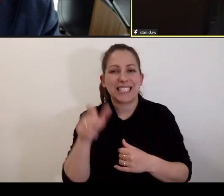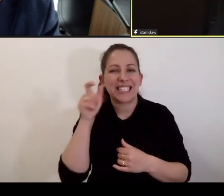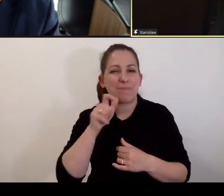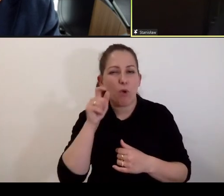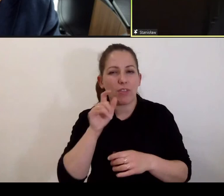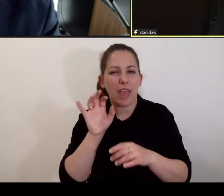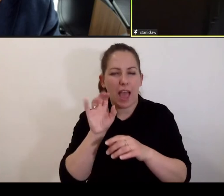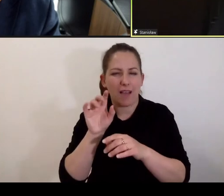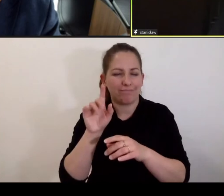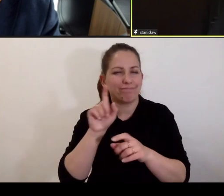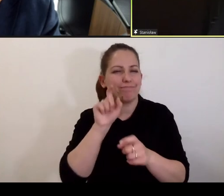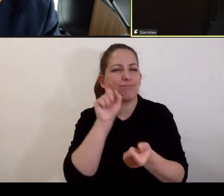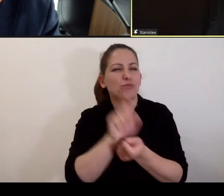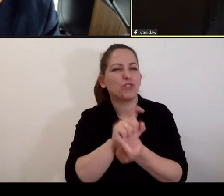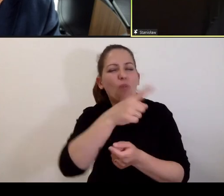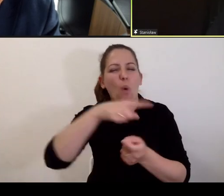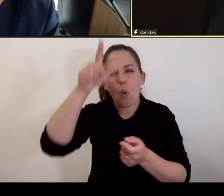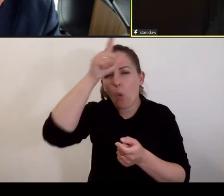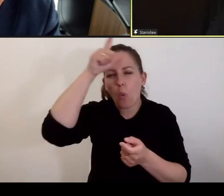przeciwko ludzkości